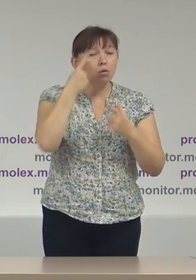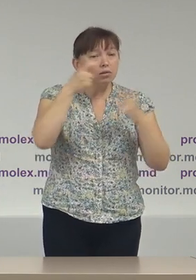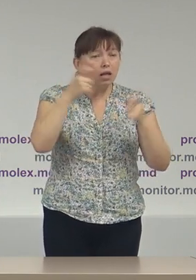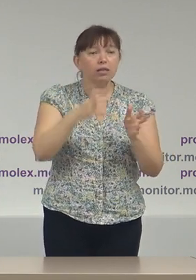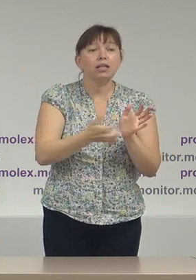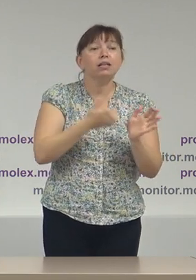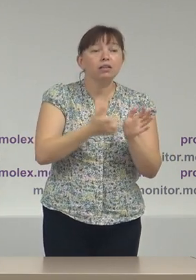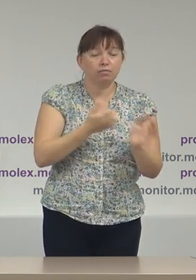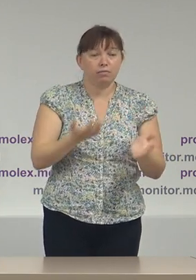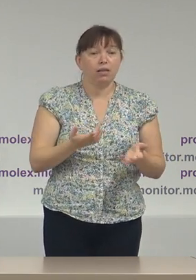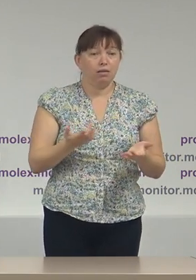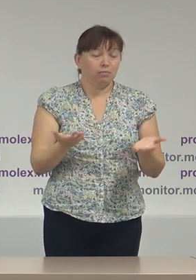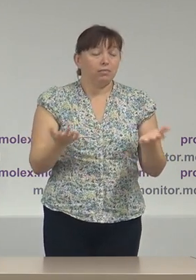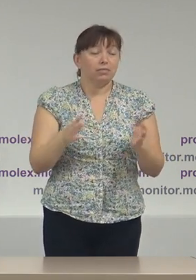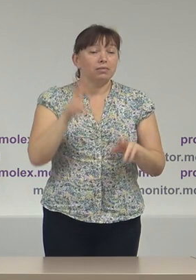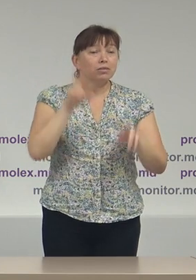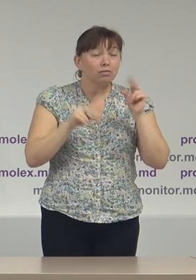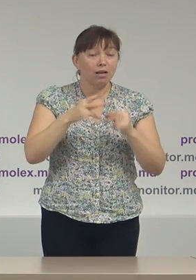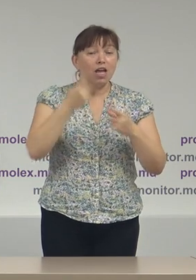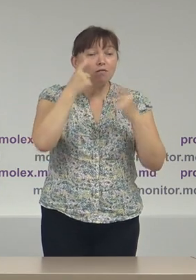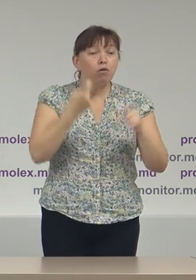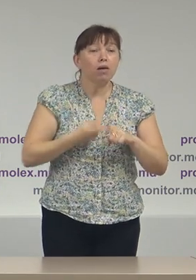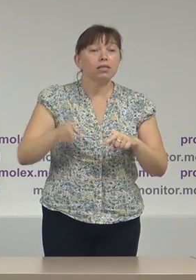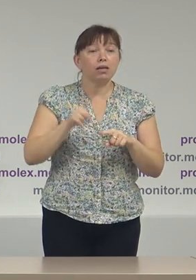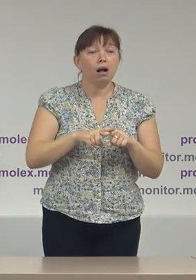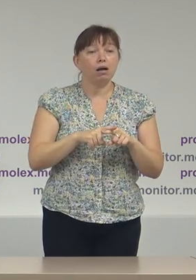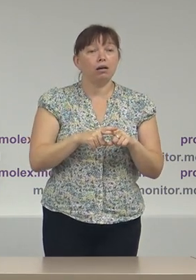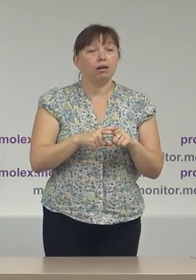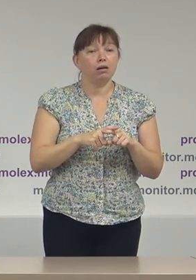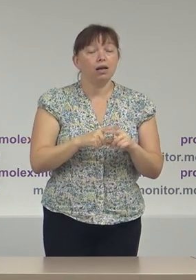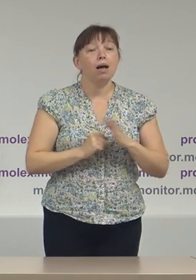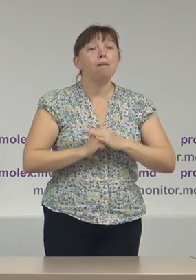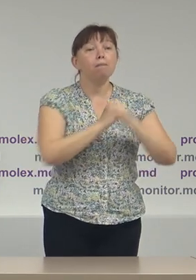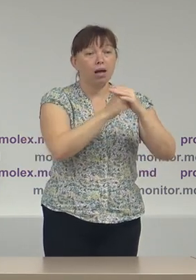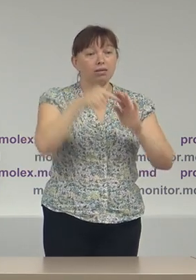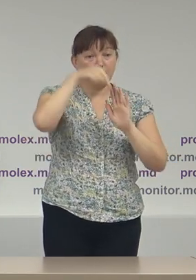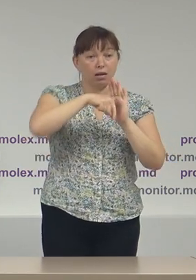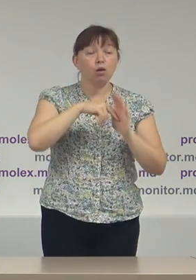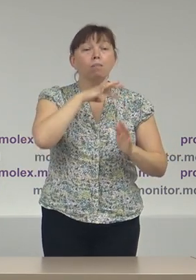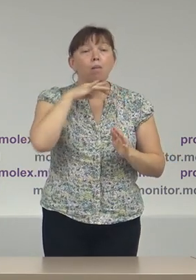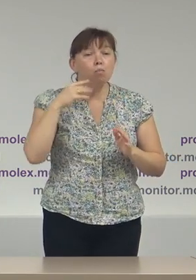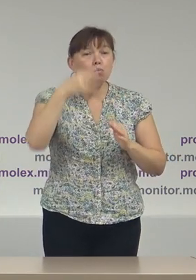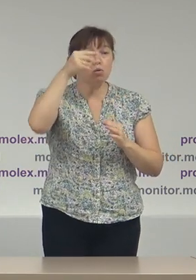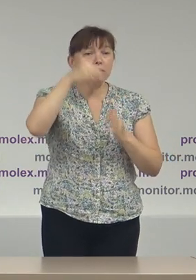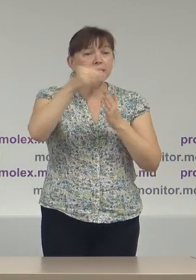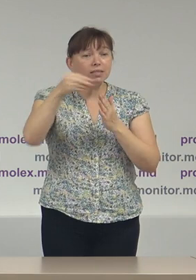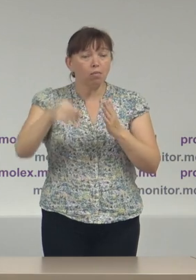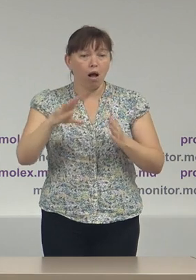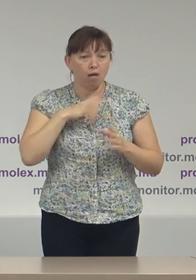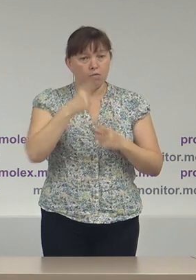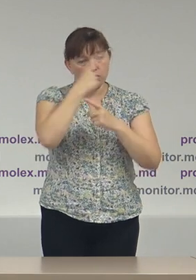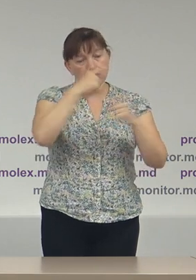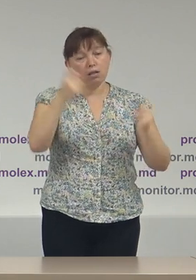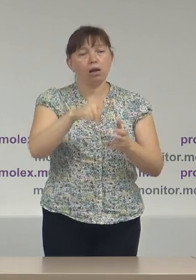adică informații care în baza cărora mai multe semnături au fost declarate